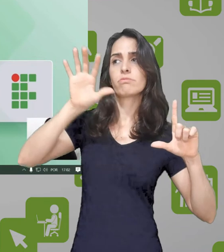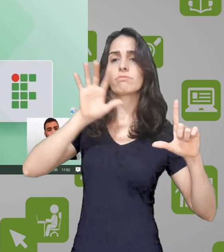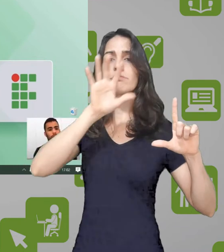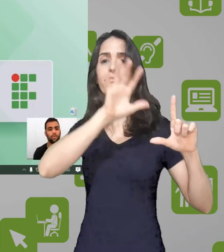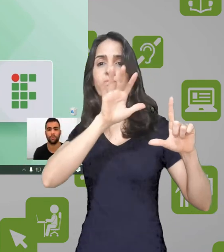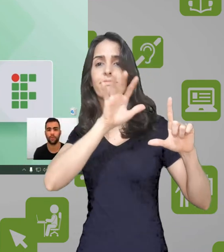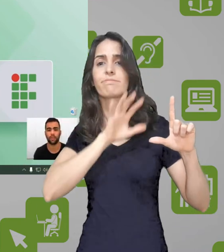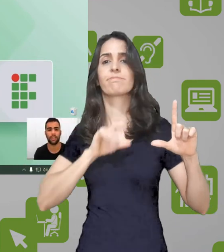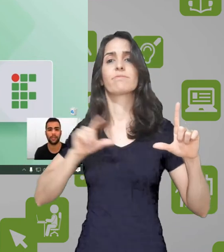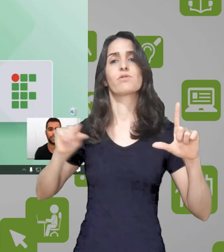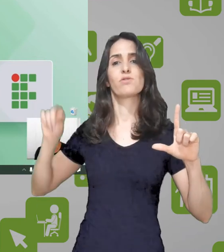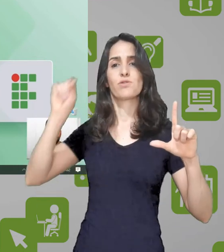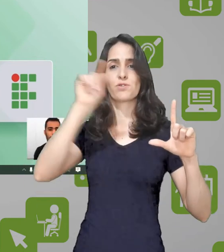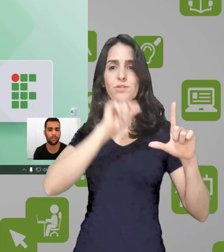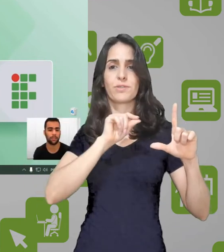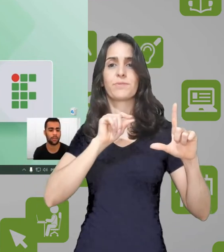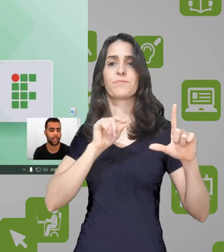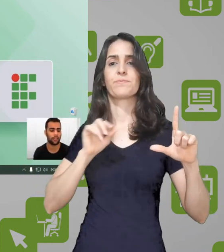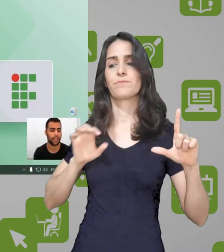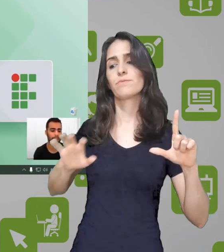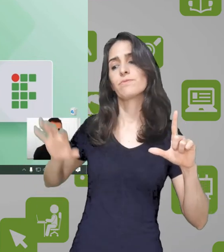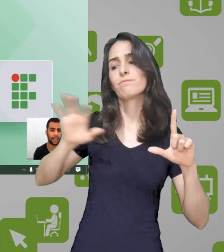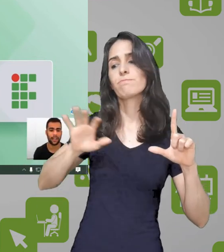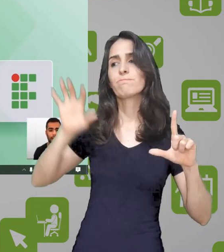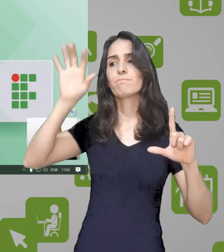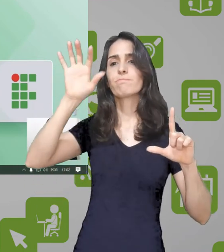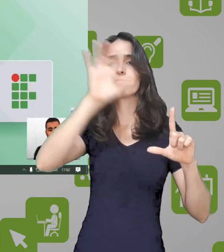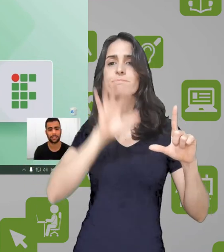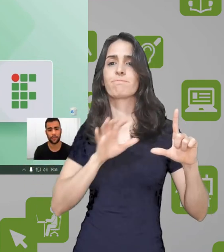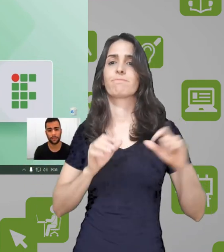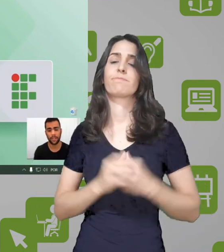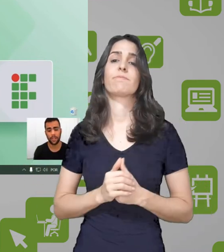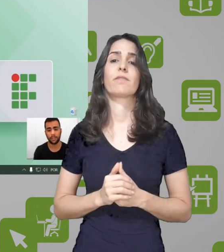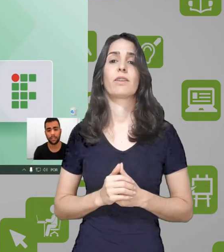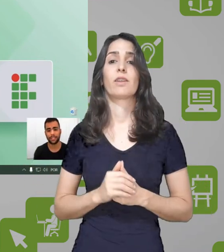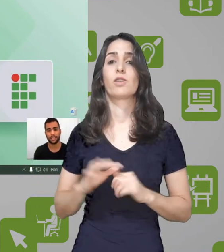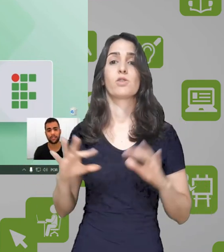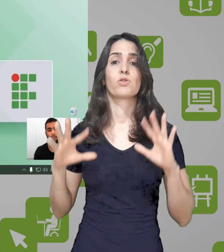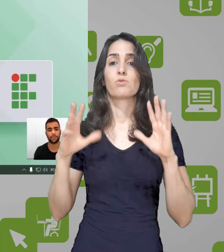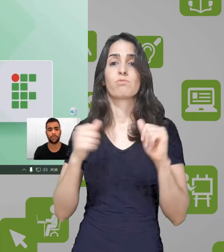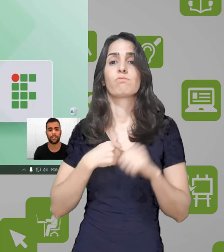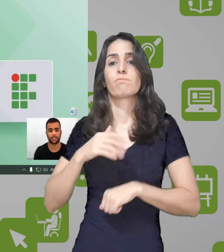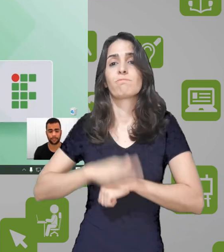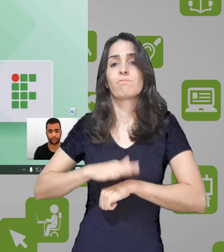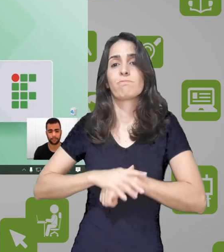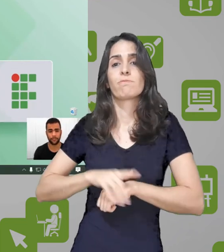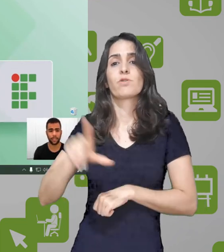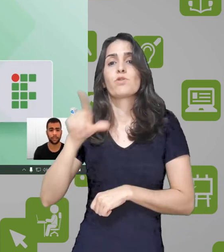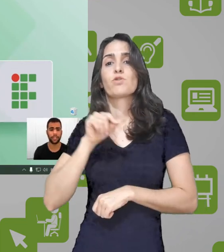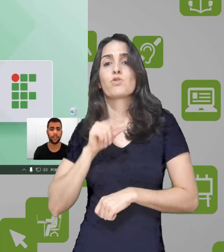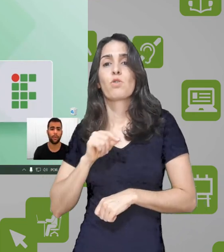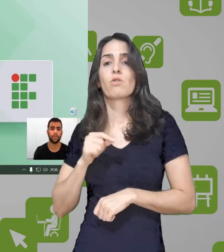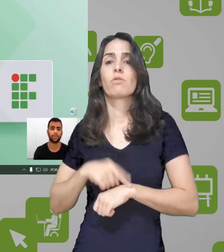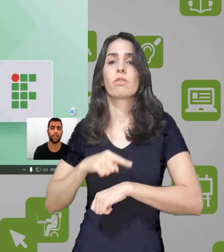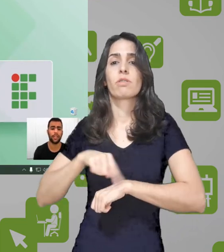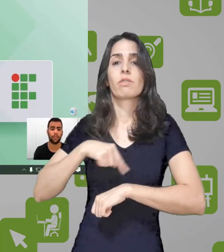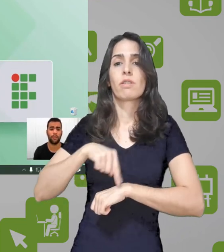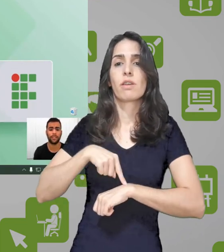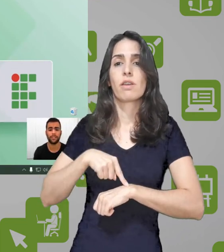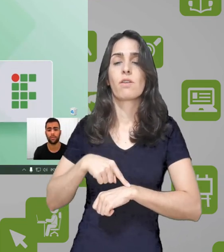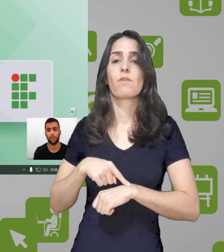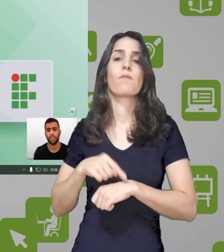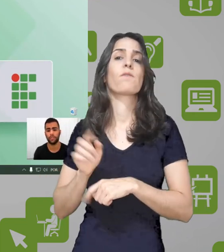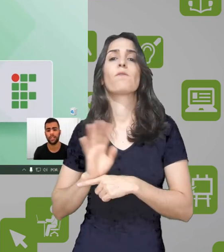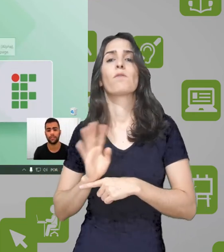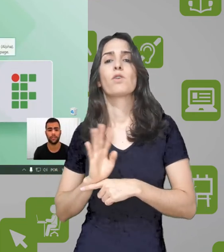trabalho, ou de um programa que esteja aberto, que eu quero realizar a gravação. Em todas essas opções, eu tenho como escolher